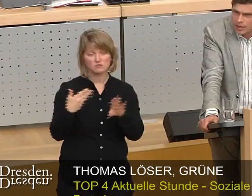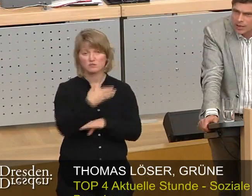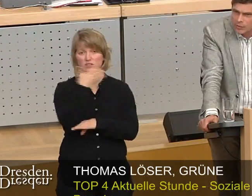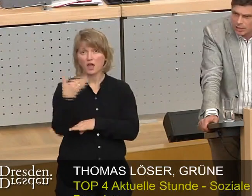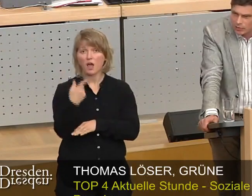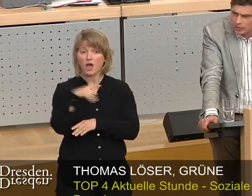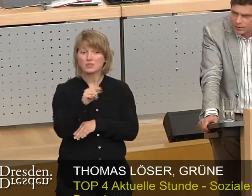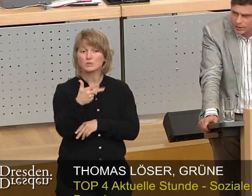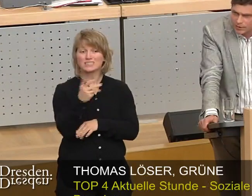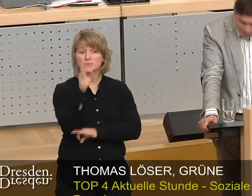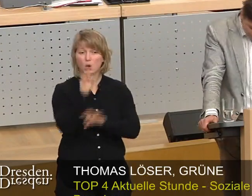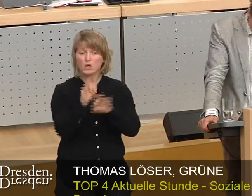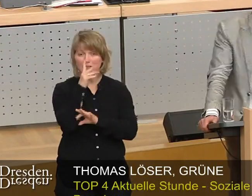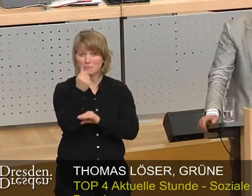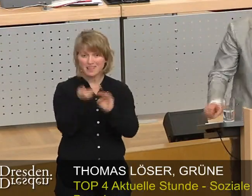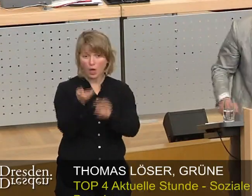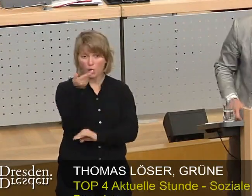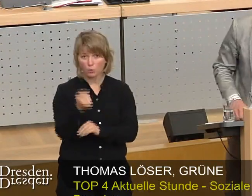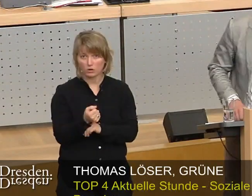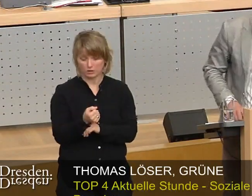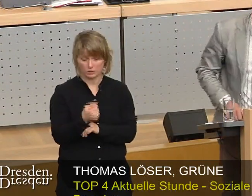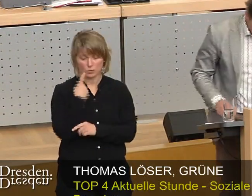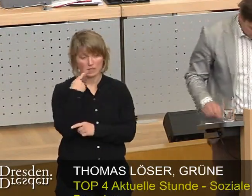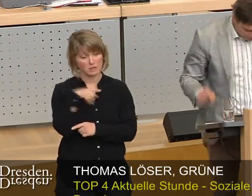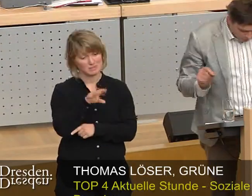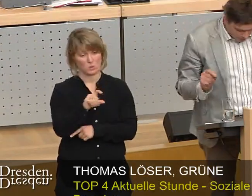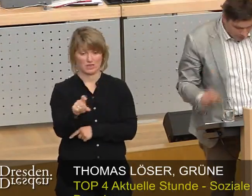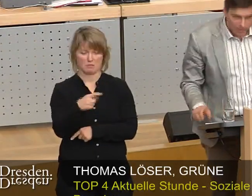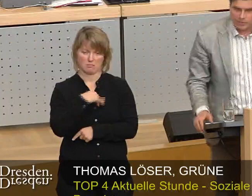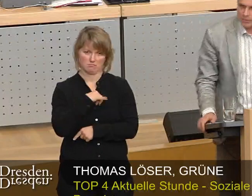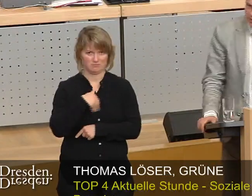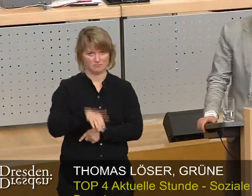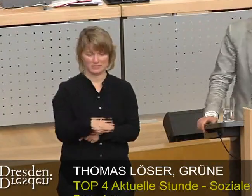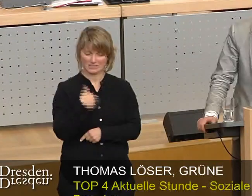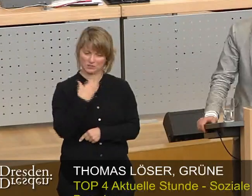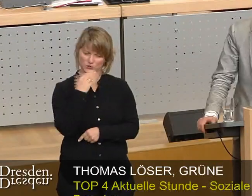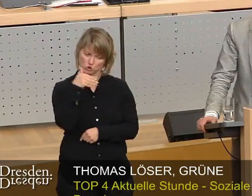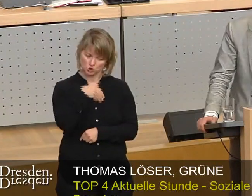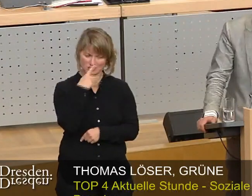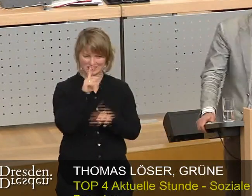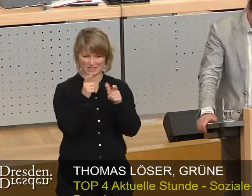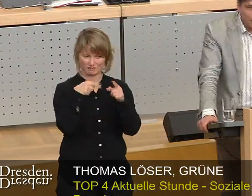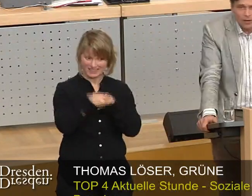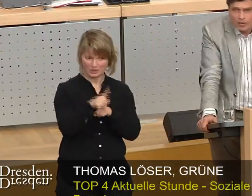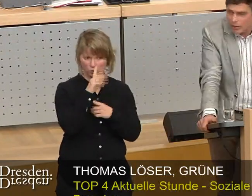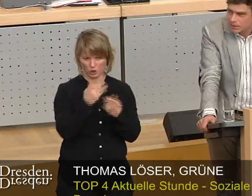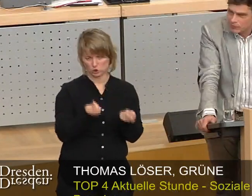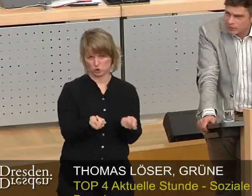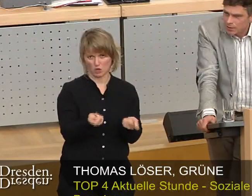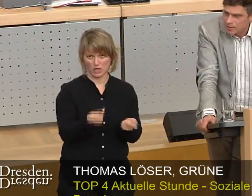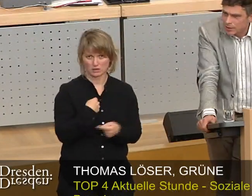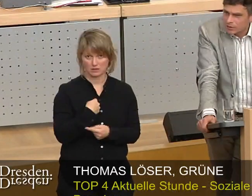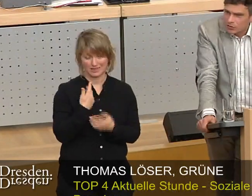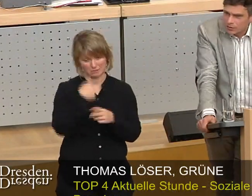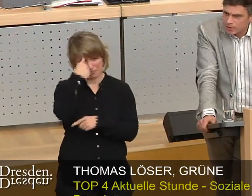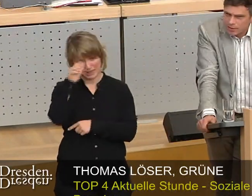Prozent Mieterhöhung. Das ist nicht das Thema. Das sagen wir Ihnen auch ganz klar. Unser Thema ist, dass wir in diesen Gesellschaften steuern. Und in Berlin